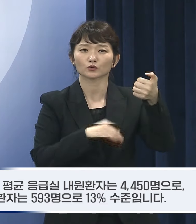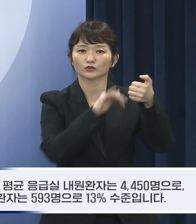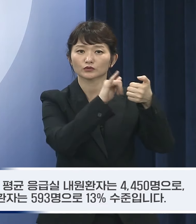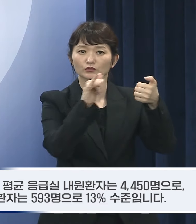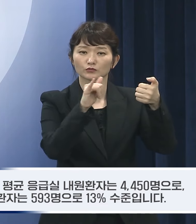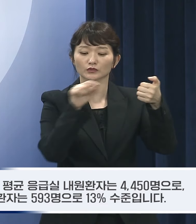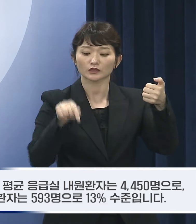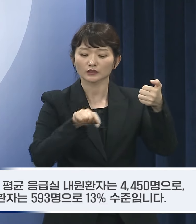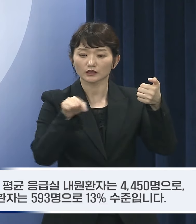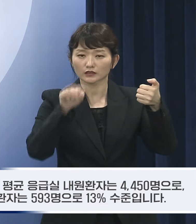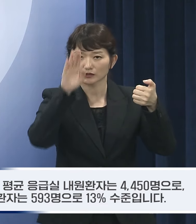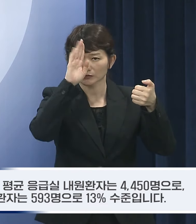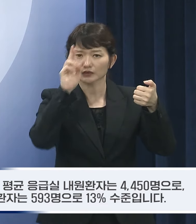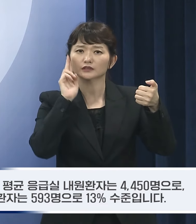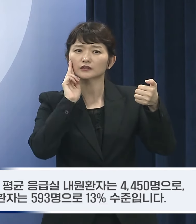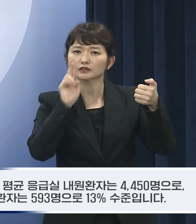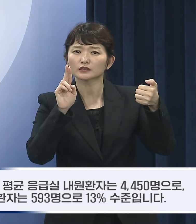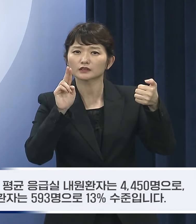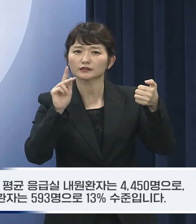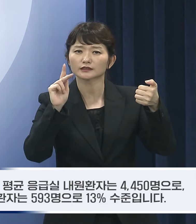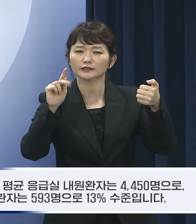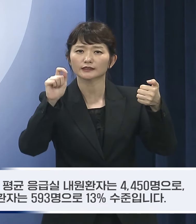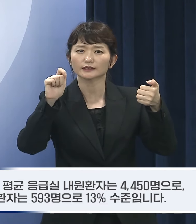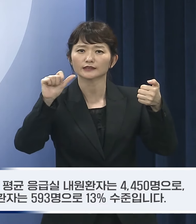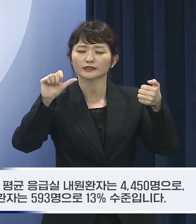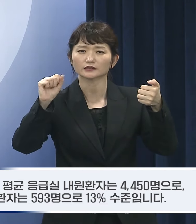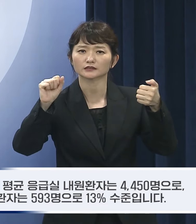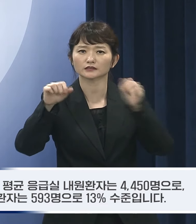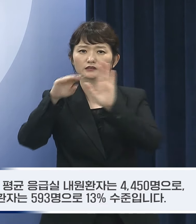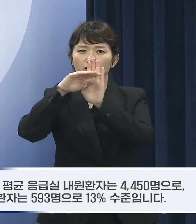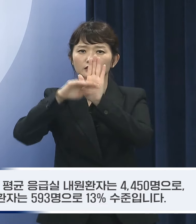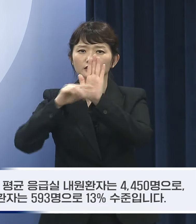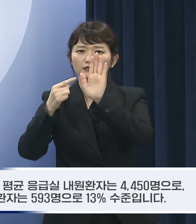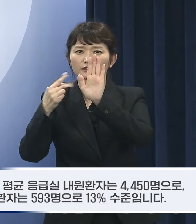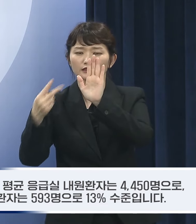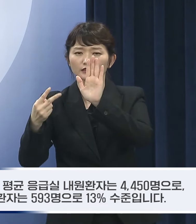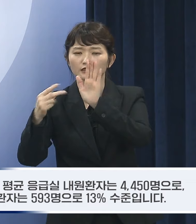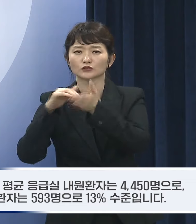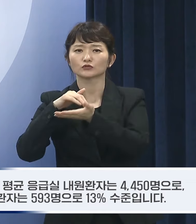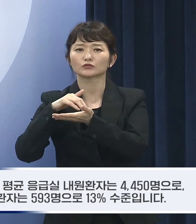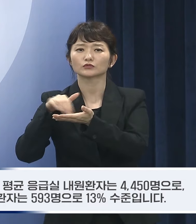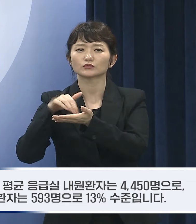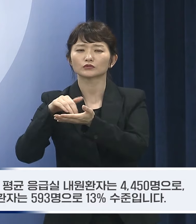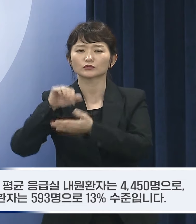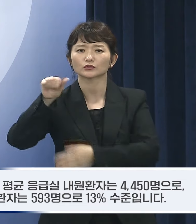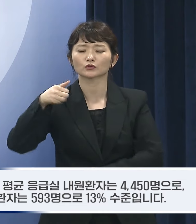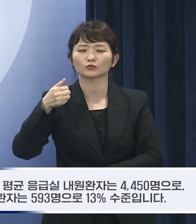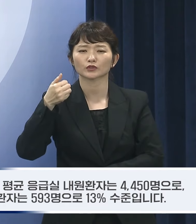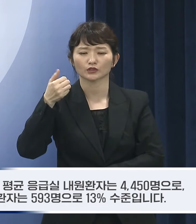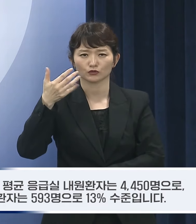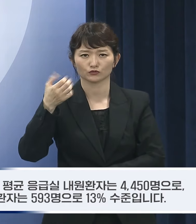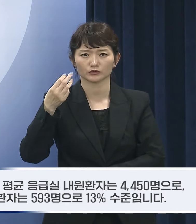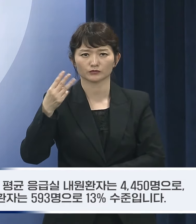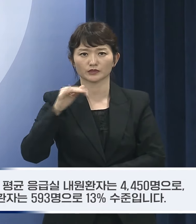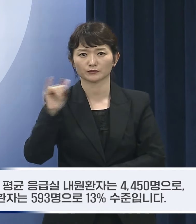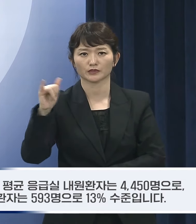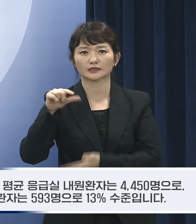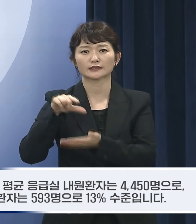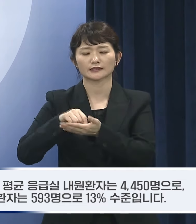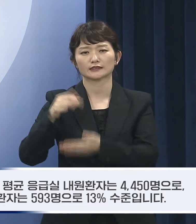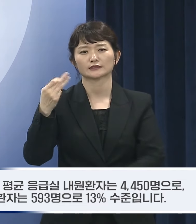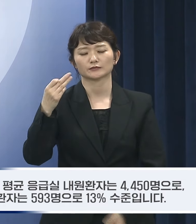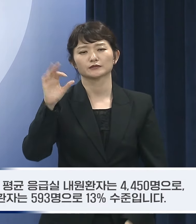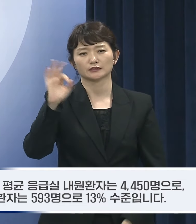이중 중증에 해당하는 케이타스 1 내지 2등급의 응급환자는 593명으로 13